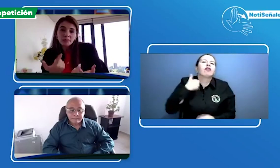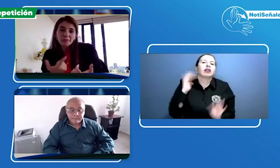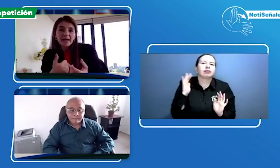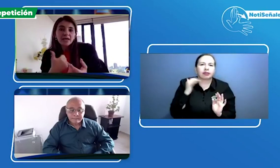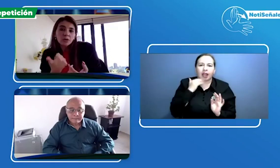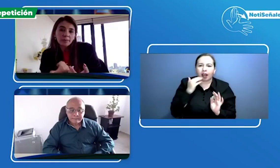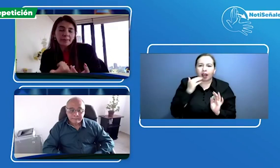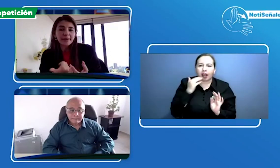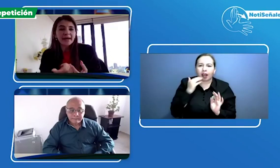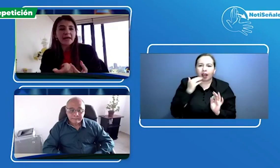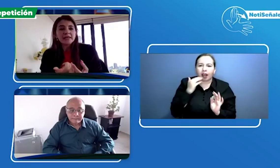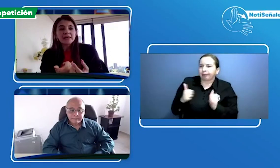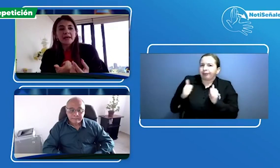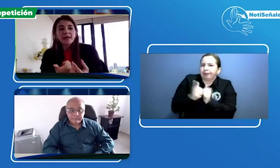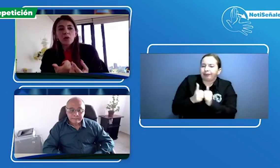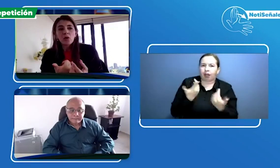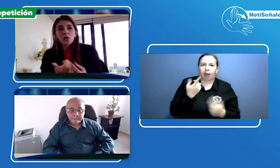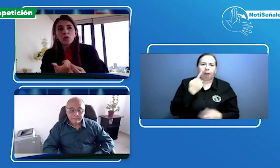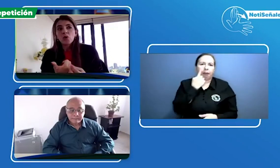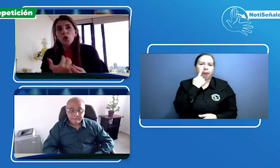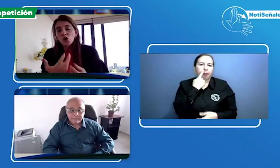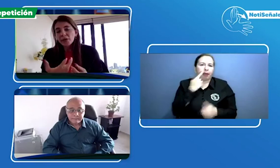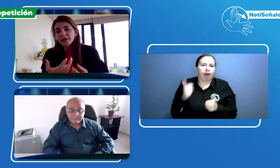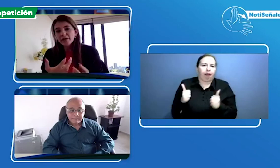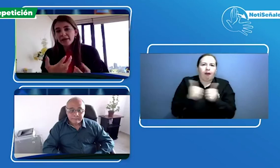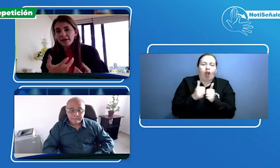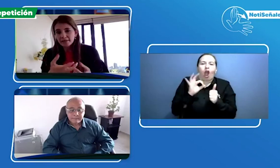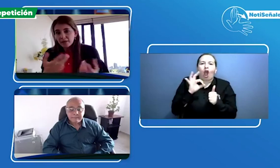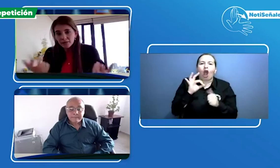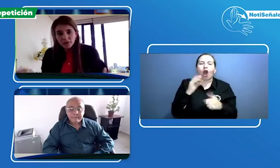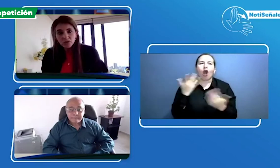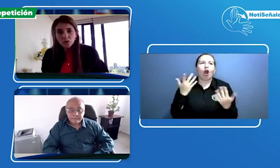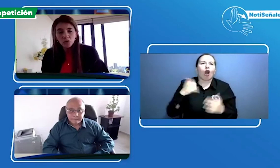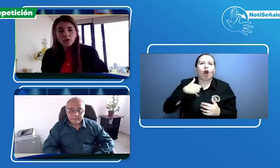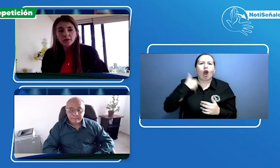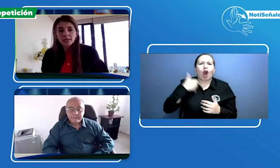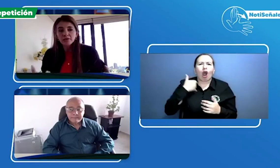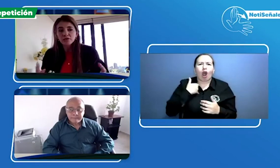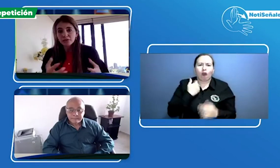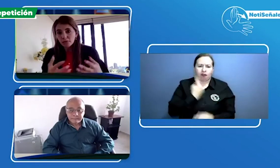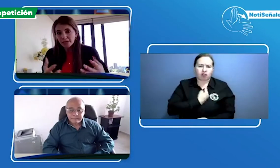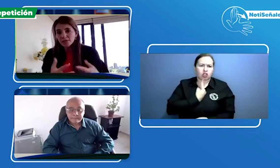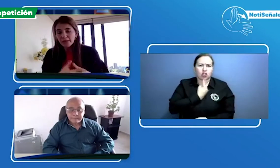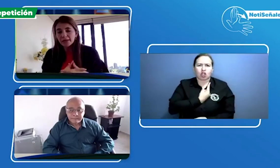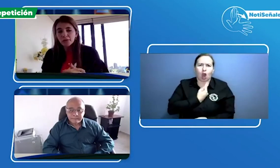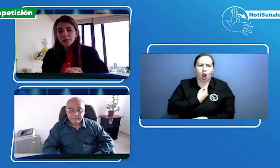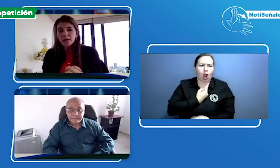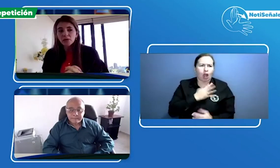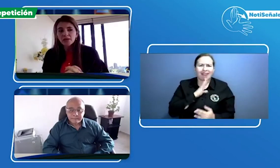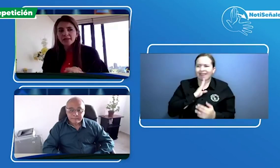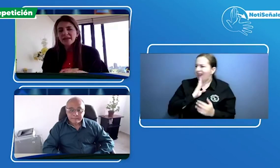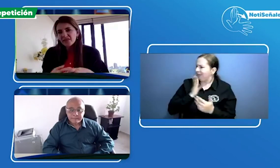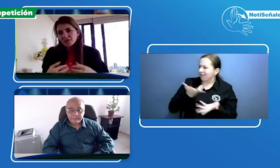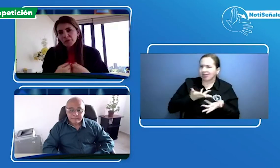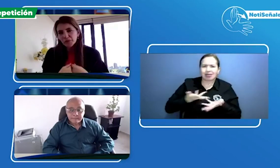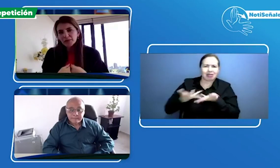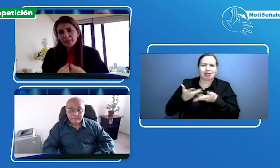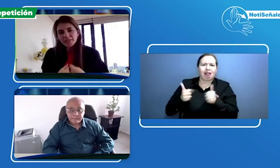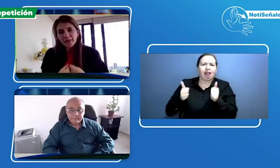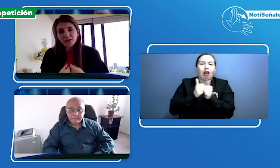mamá, con papá o un joven que está viviendo solo y no tiene un respaldo de un acudiente y a veces aún en temas médicos